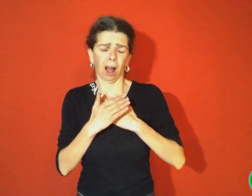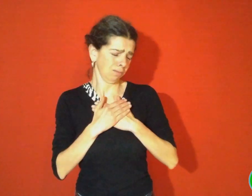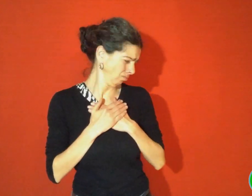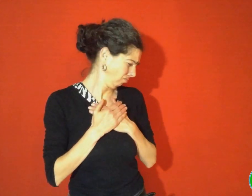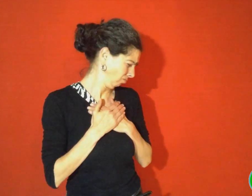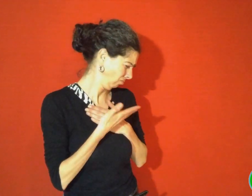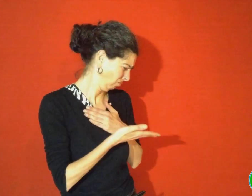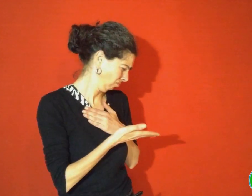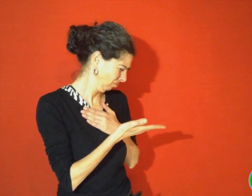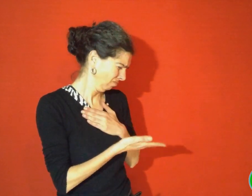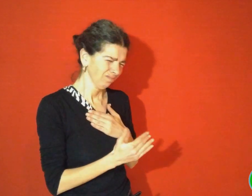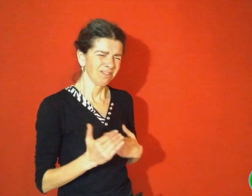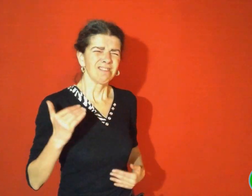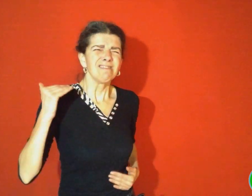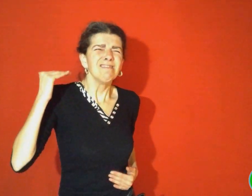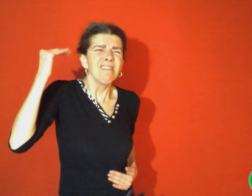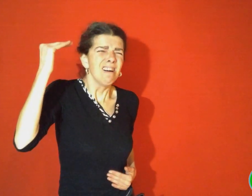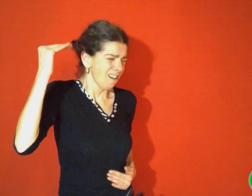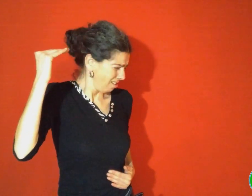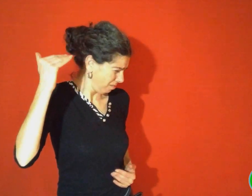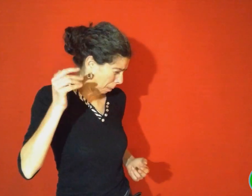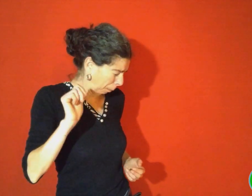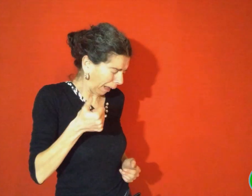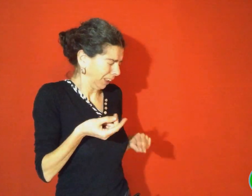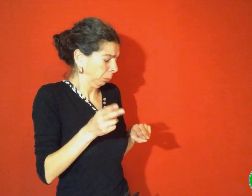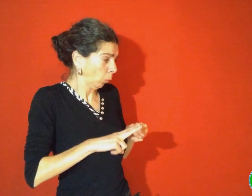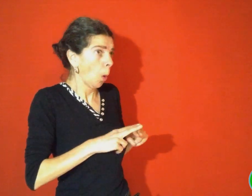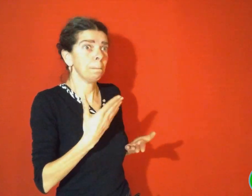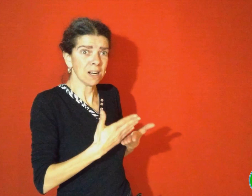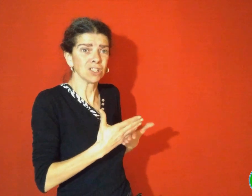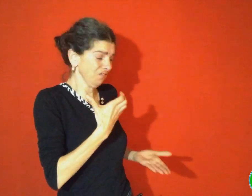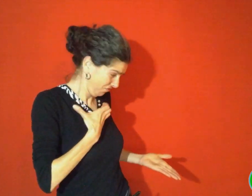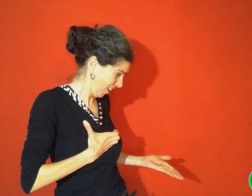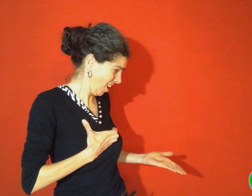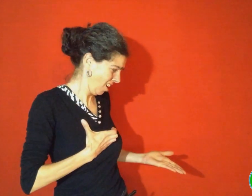Elle avait tellement pitié de ce géant à demi-mort de faim